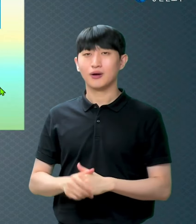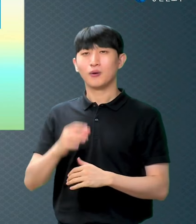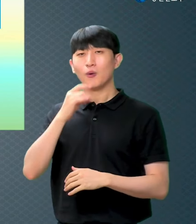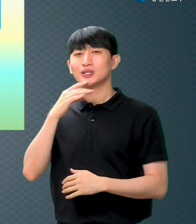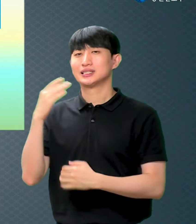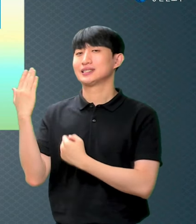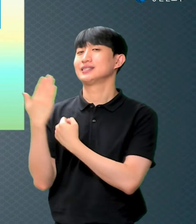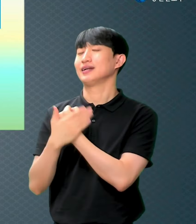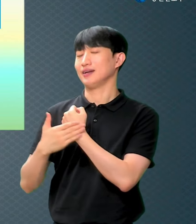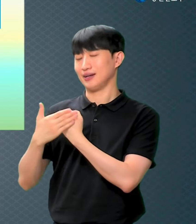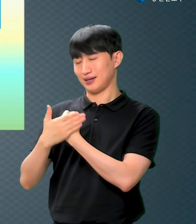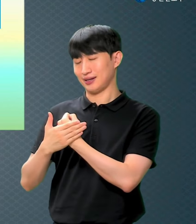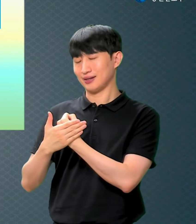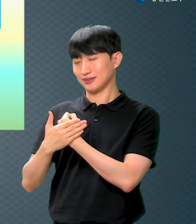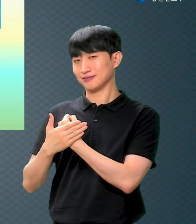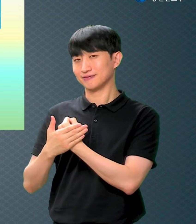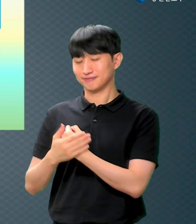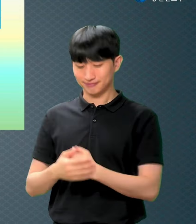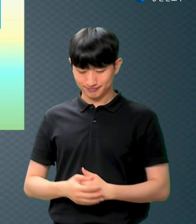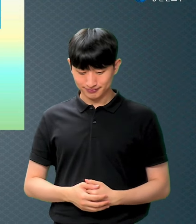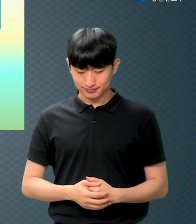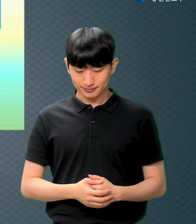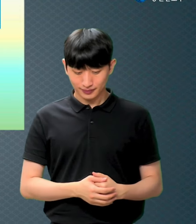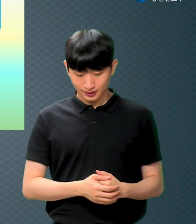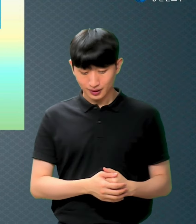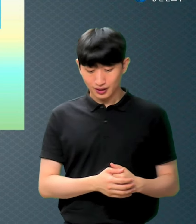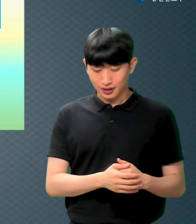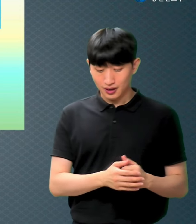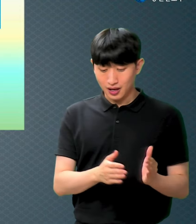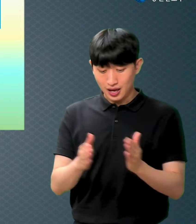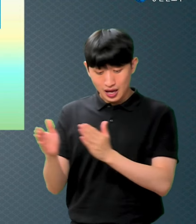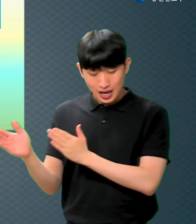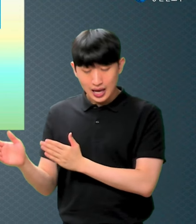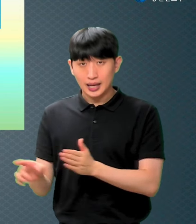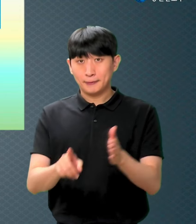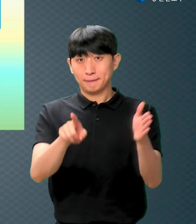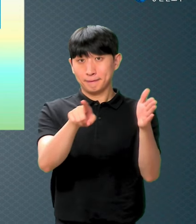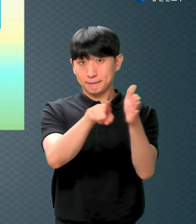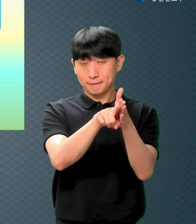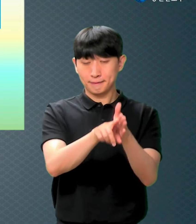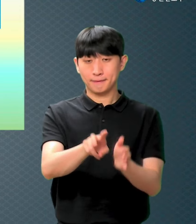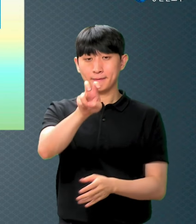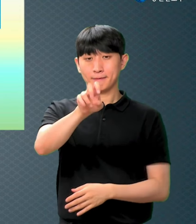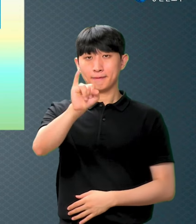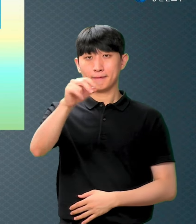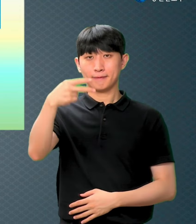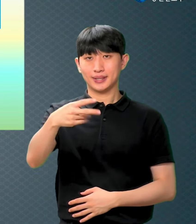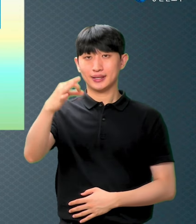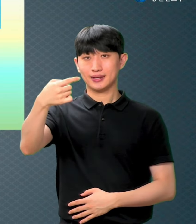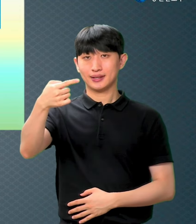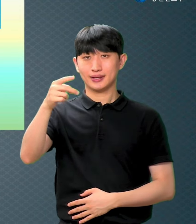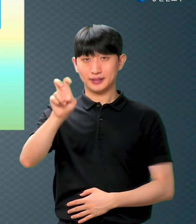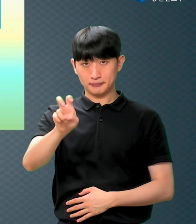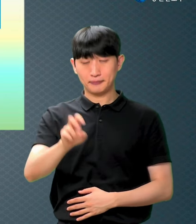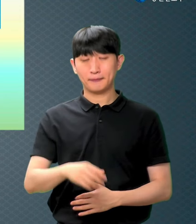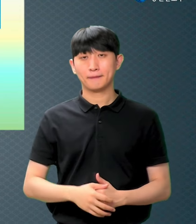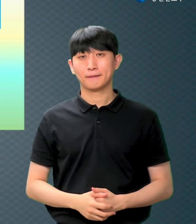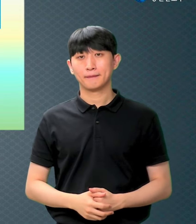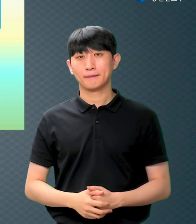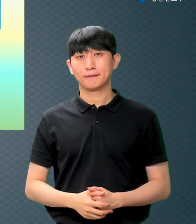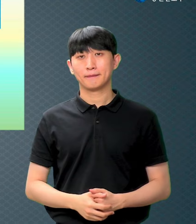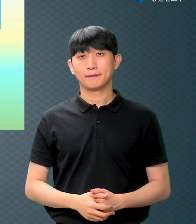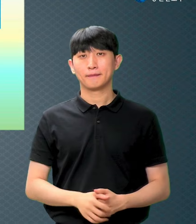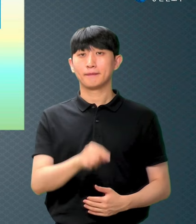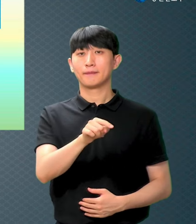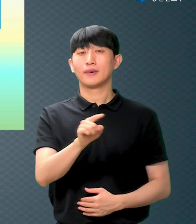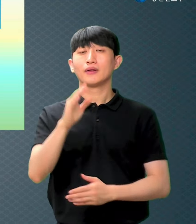두 번째가 믿음입니다 믿음 성경에서 강조되는 것은 뭘 해라가